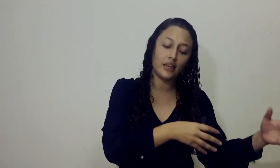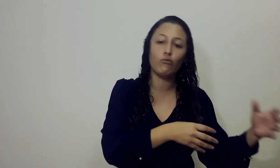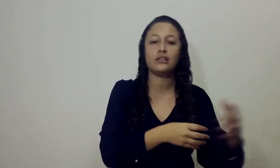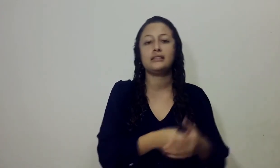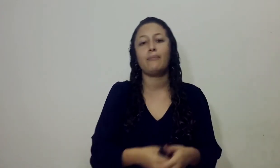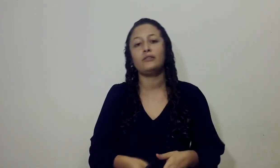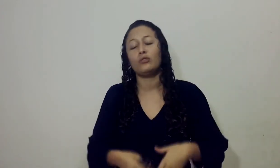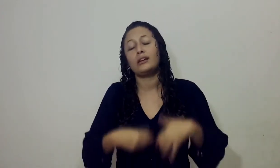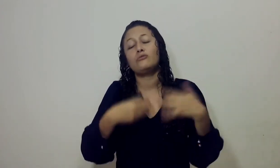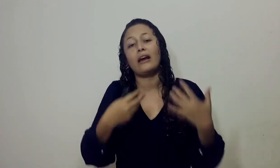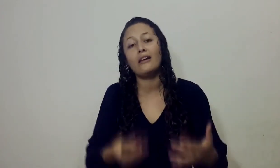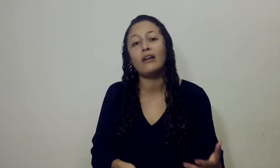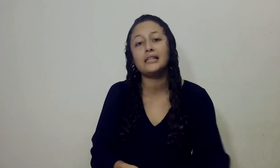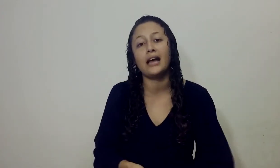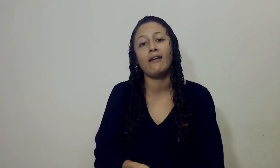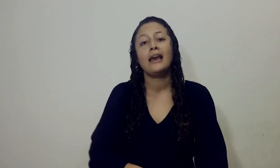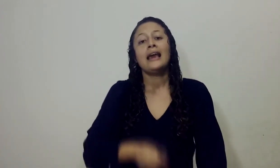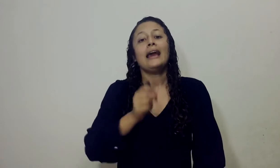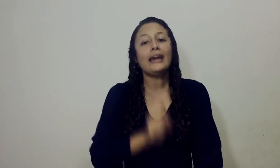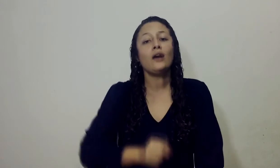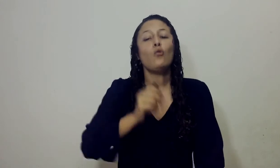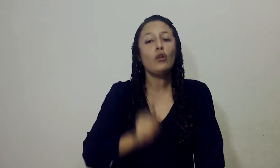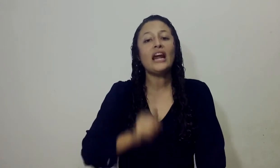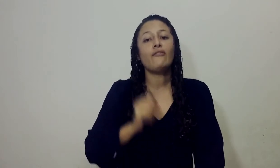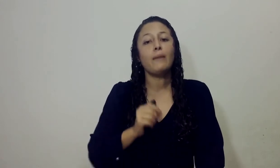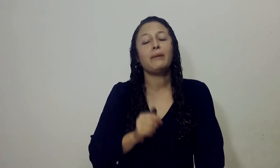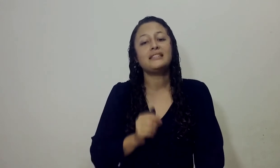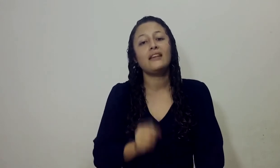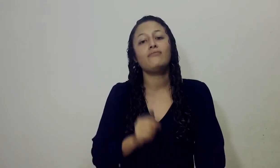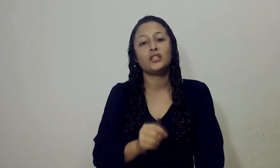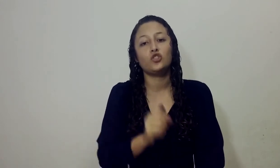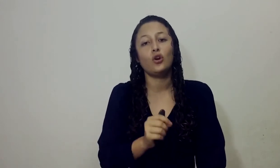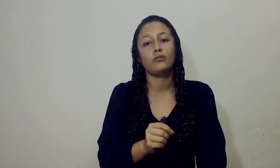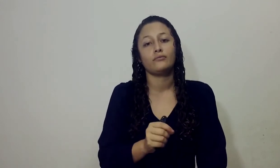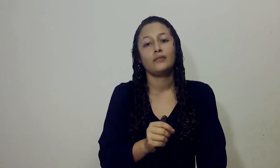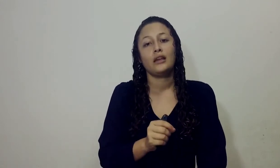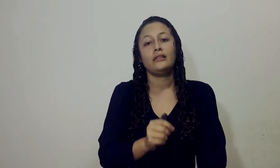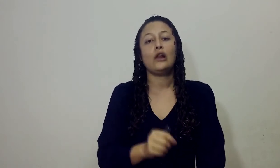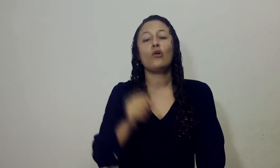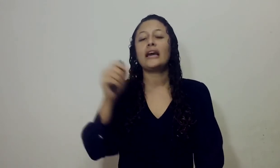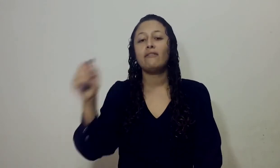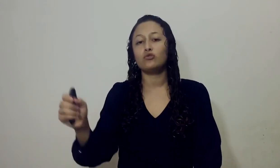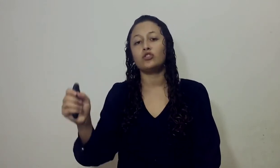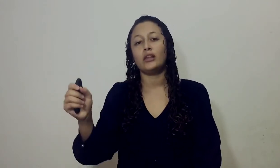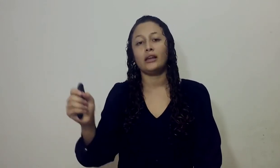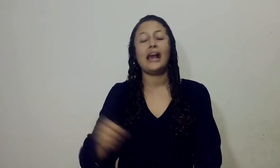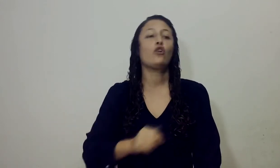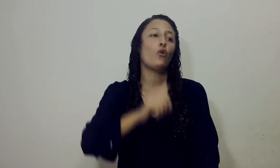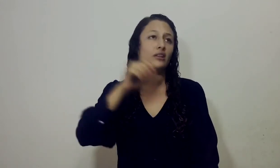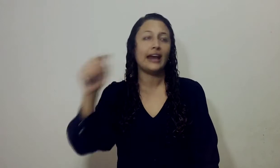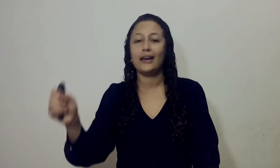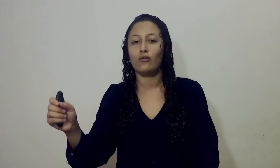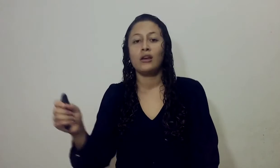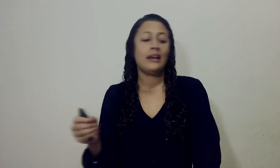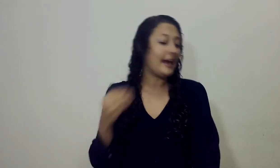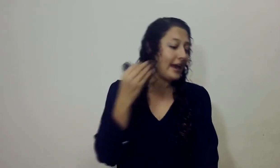en el Antiguo Testamento Y que Israel realizaba Era una representación de lo que iba a suceder El